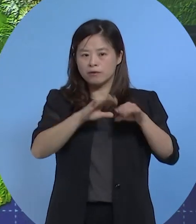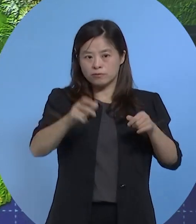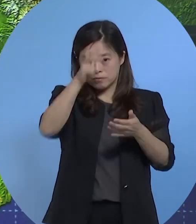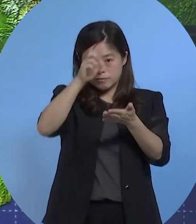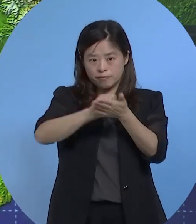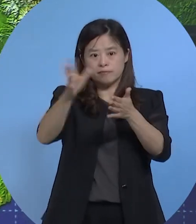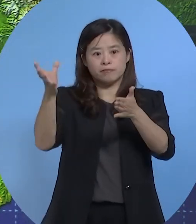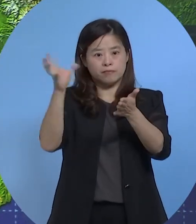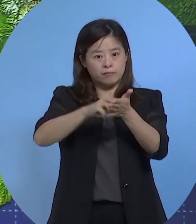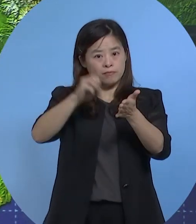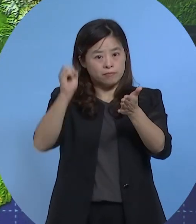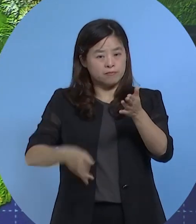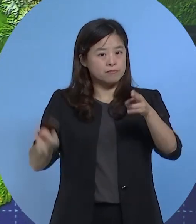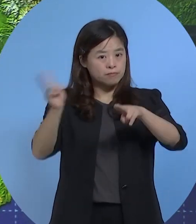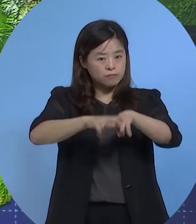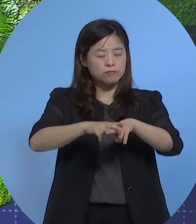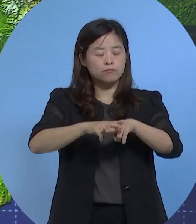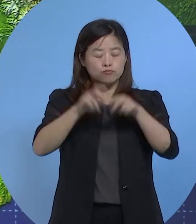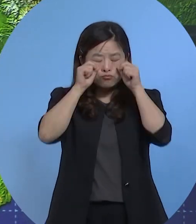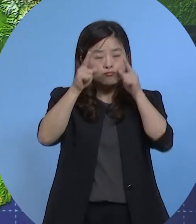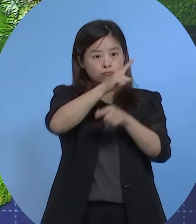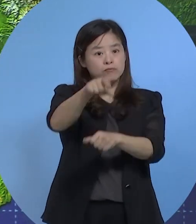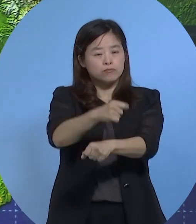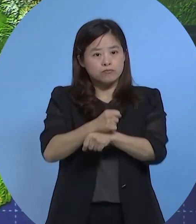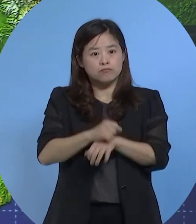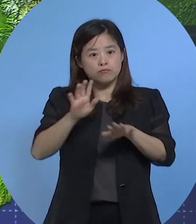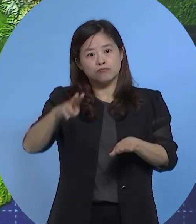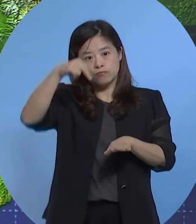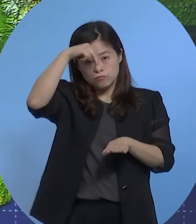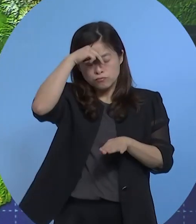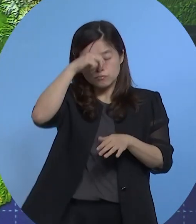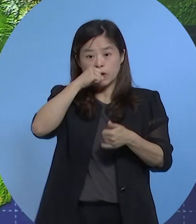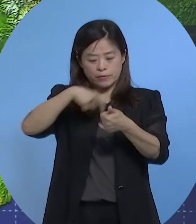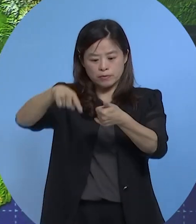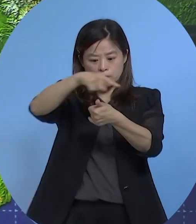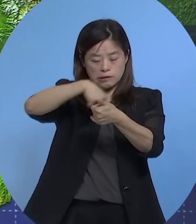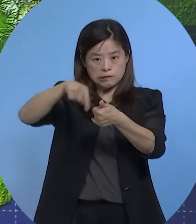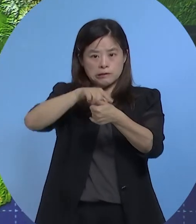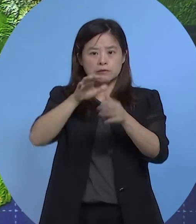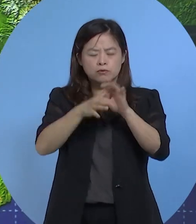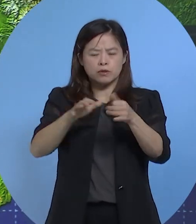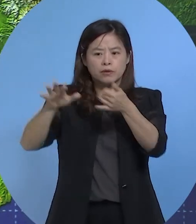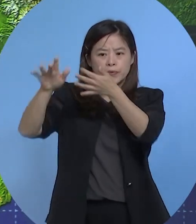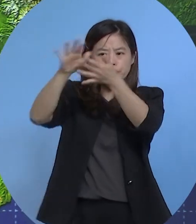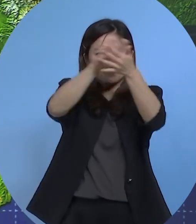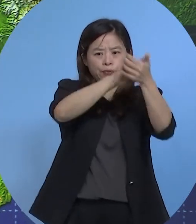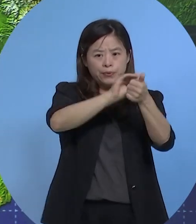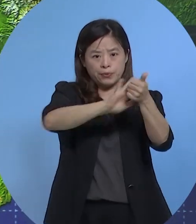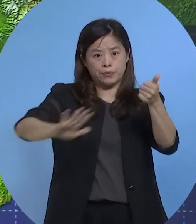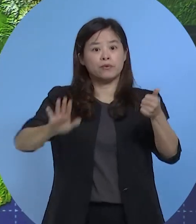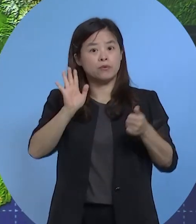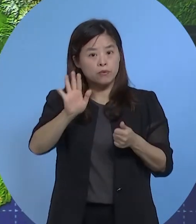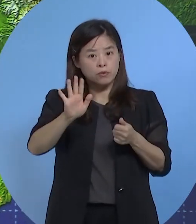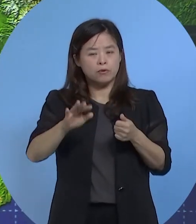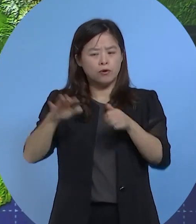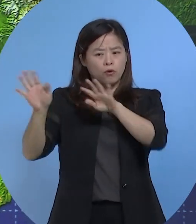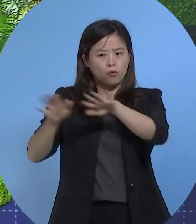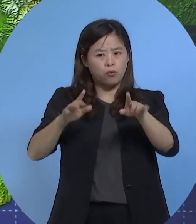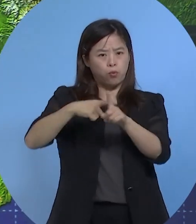的台风警报不过我们还是要提醒今天下午在本岛地方持续受到台风外围环流的影响风力上还是蛮